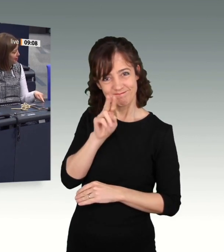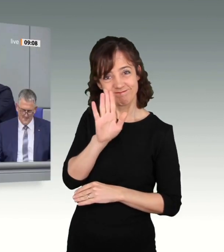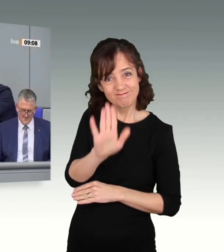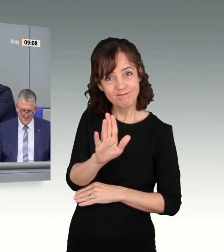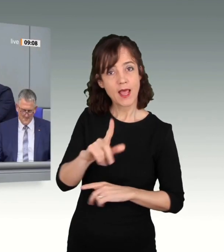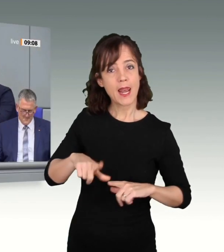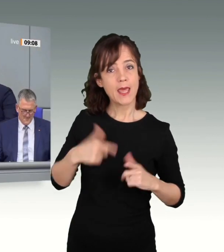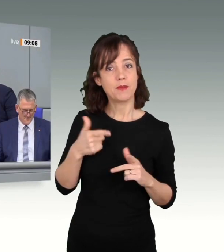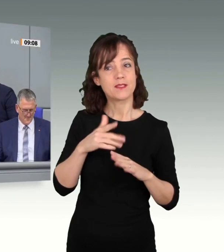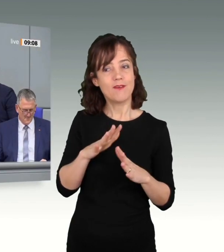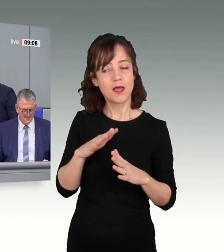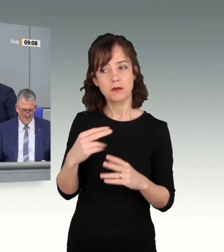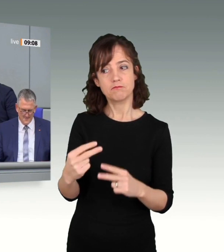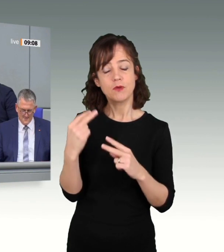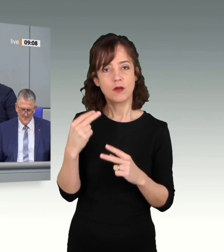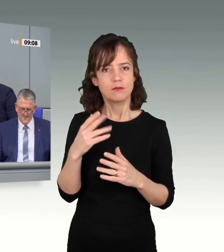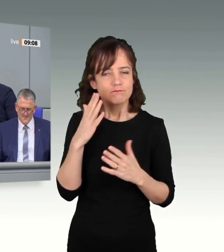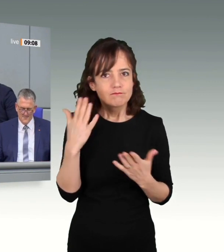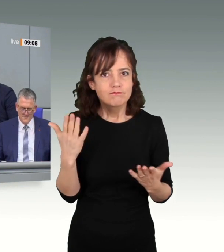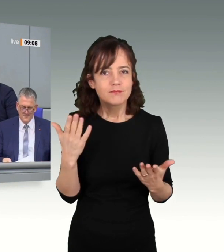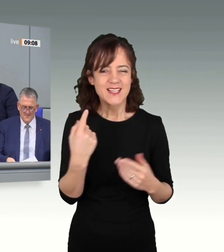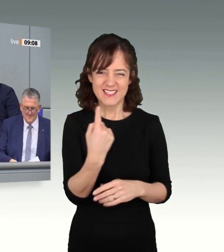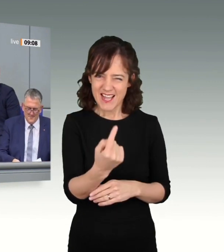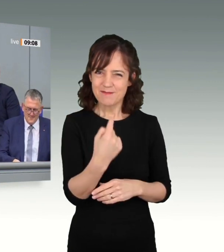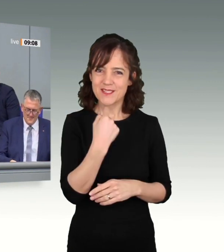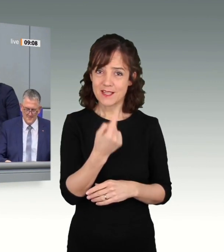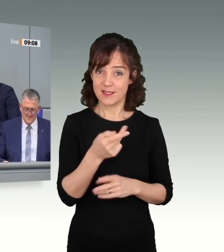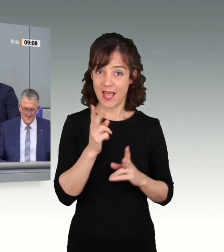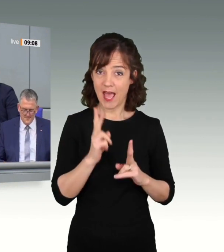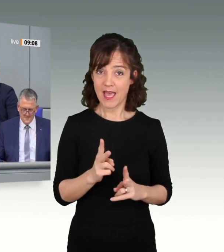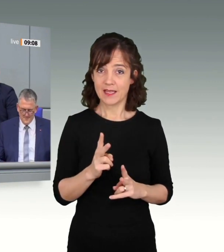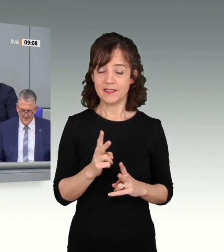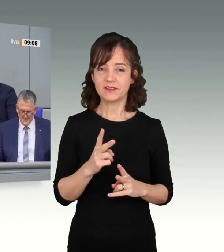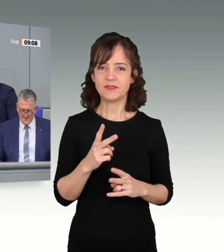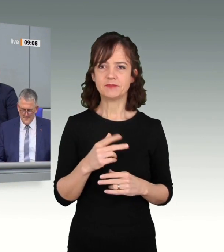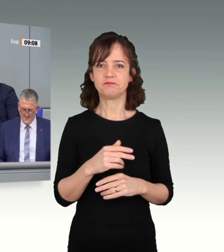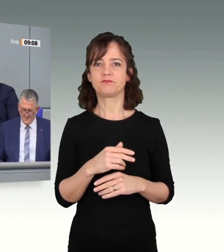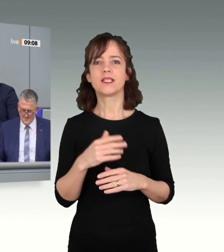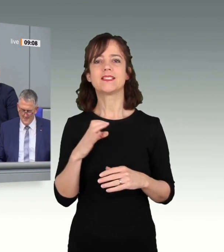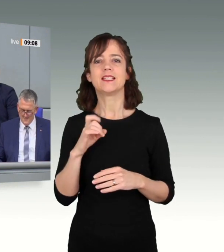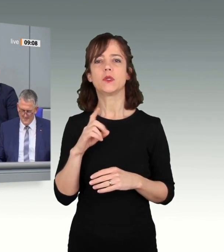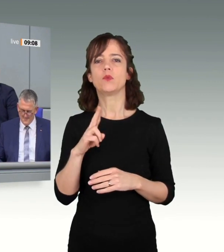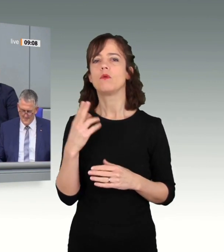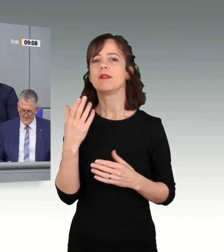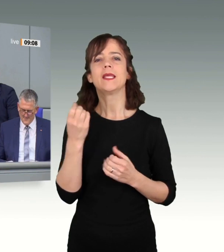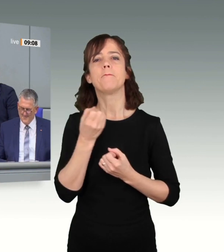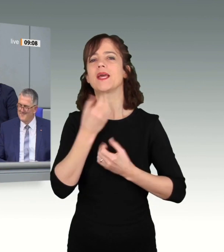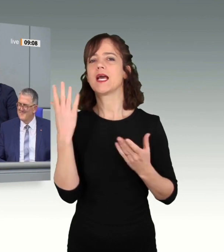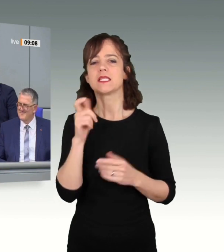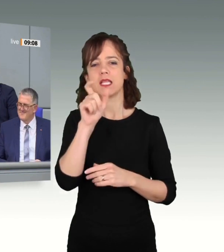eins kaum glauben. Nach eigener Auskunft waren Sie eigentlich ein Verlegenheitskandidat der CDU in Ihrem Wahlkreis.